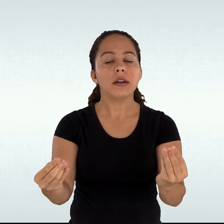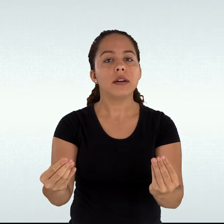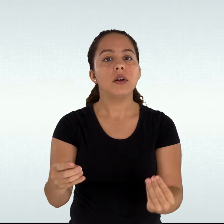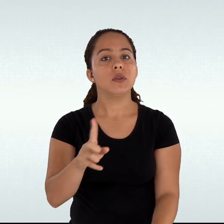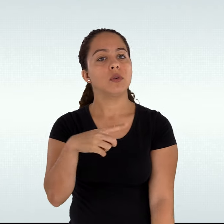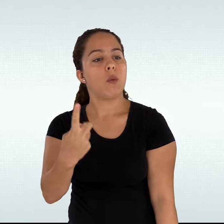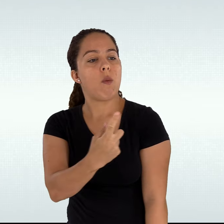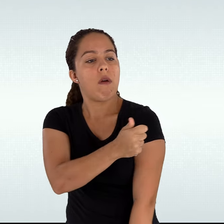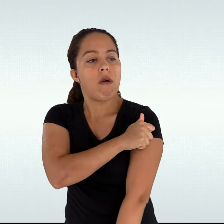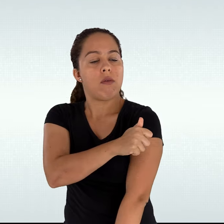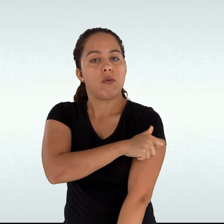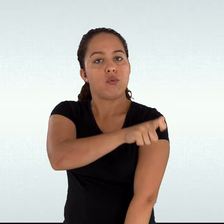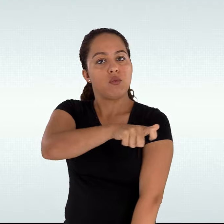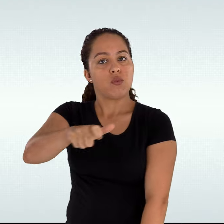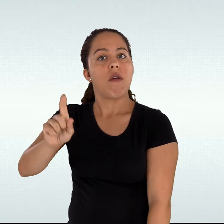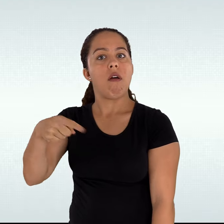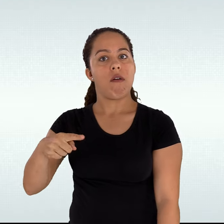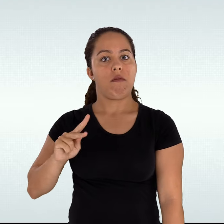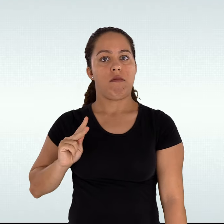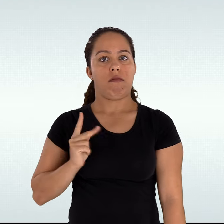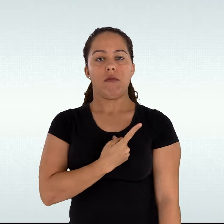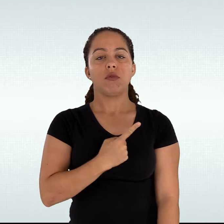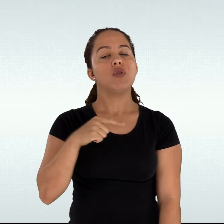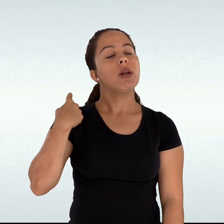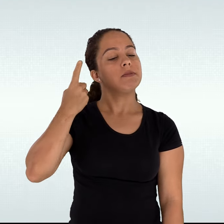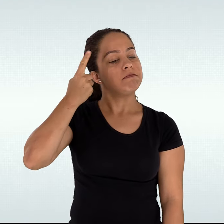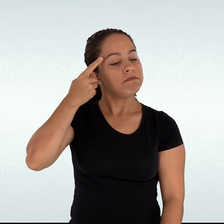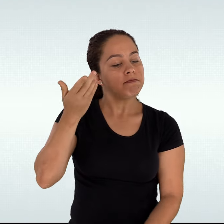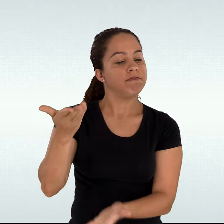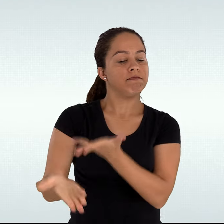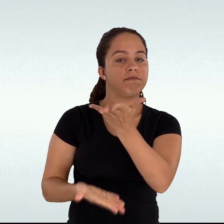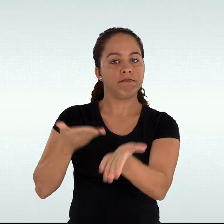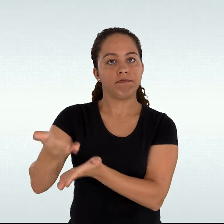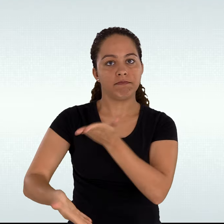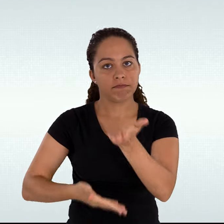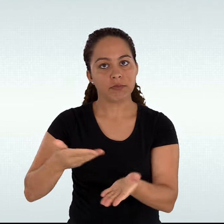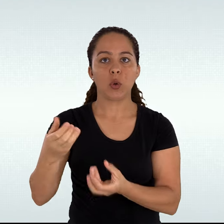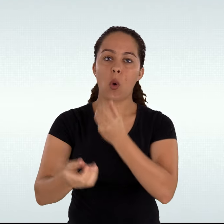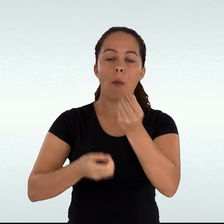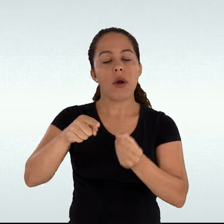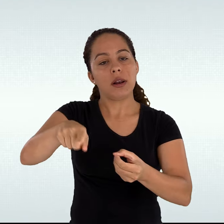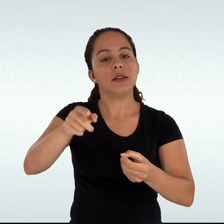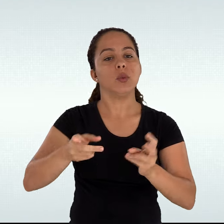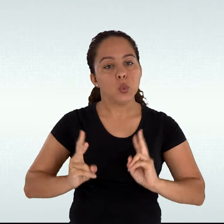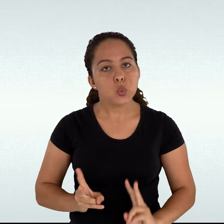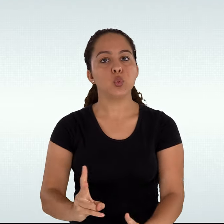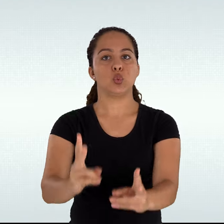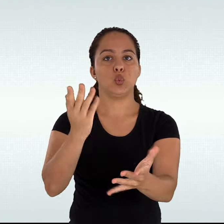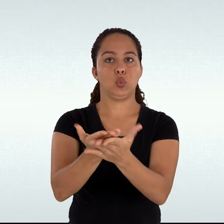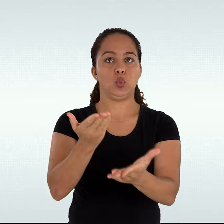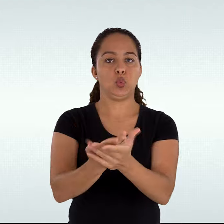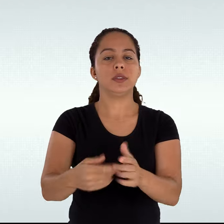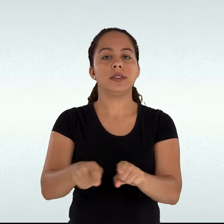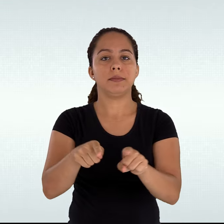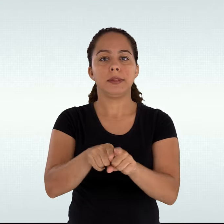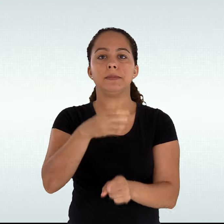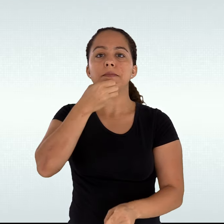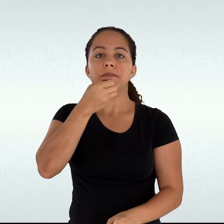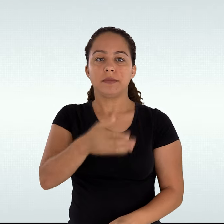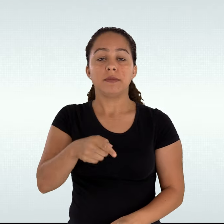estudantes trans na nossa comunidade acadêmica, como parte da busca por uma sociedade igualitária e sem